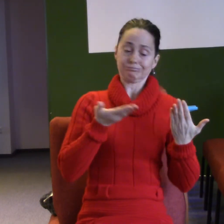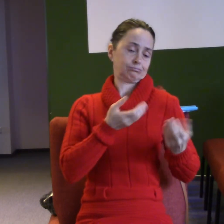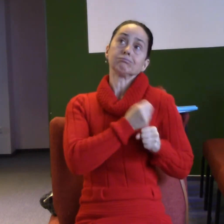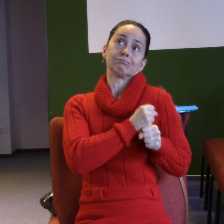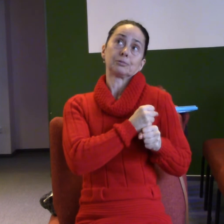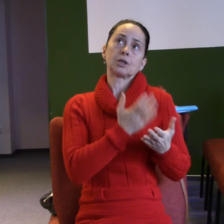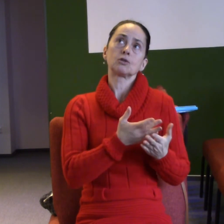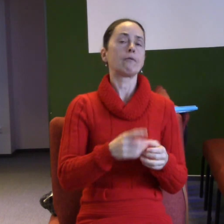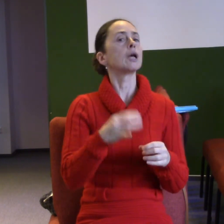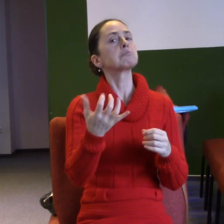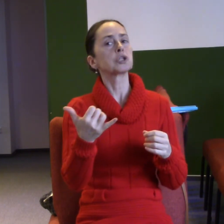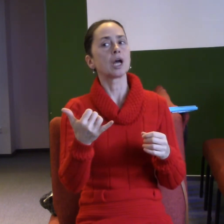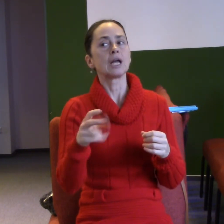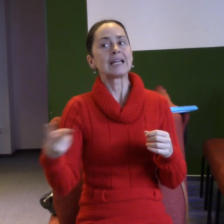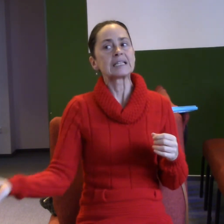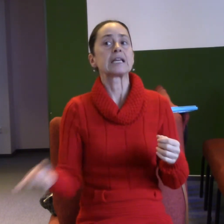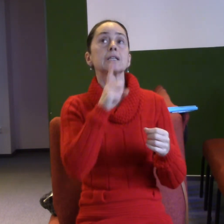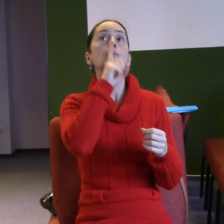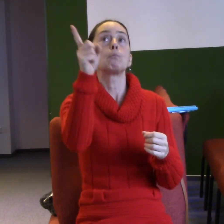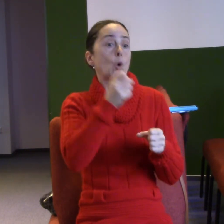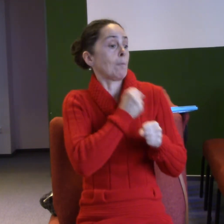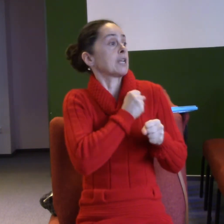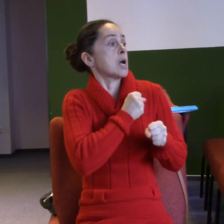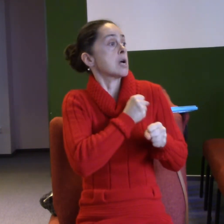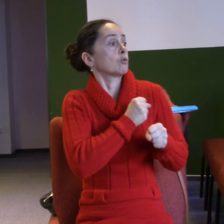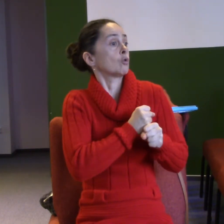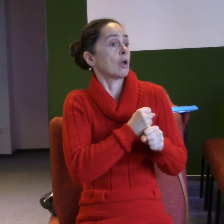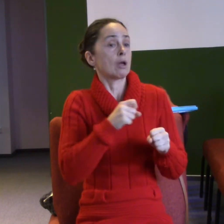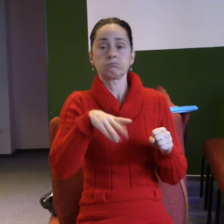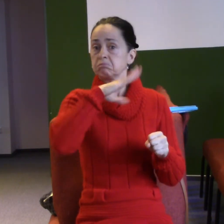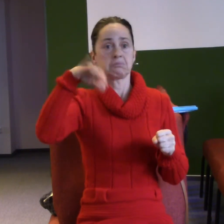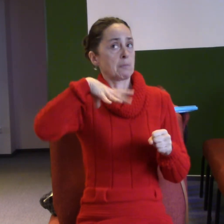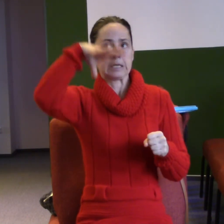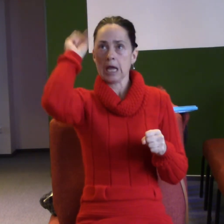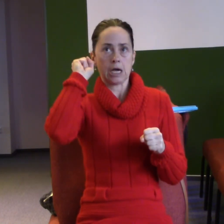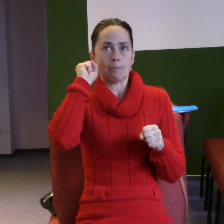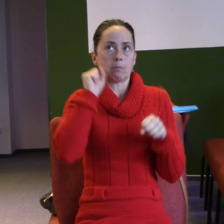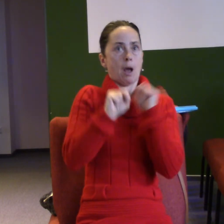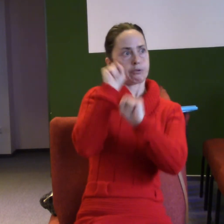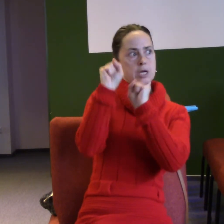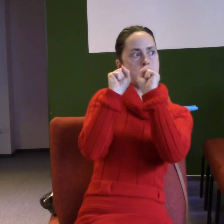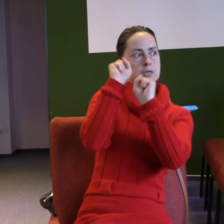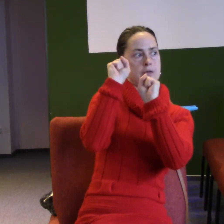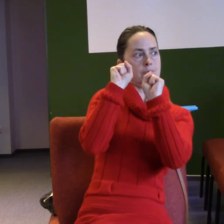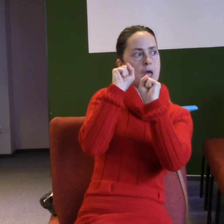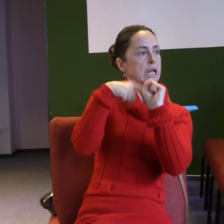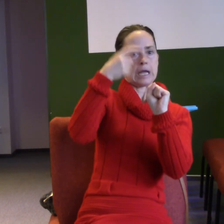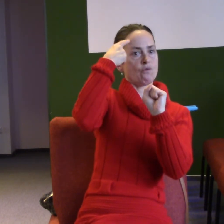jedná a my tomu nerozumíme, tak se tomu bráníme. My si ani někdy neuvědomíme, že to je Bůh, který jedná a snažíme se to